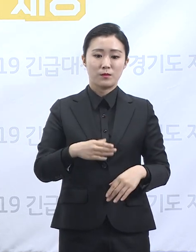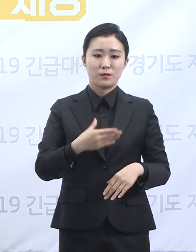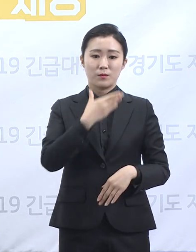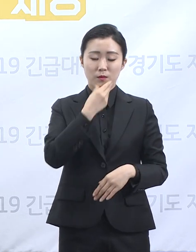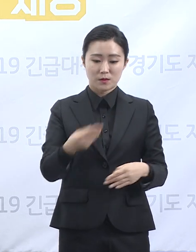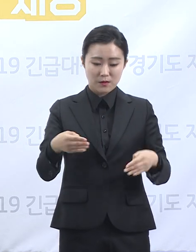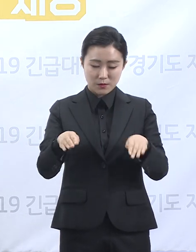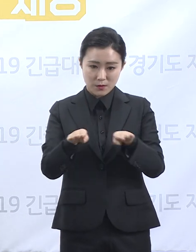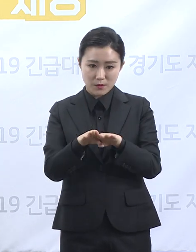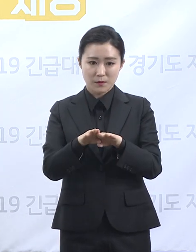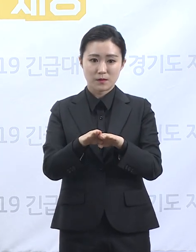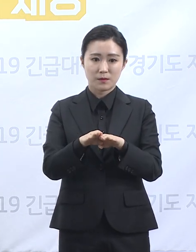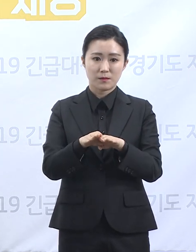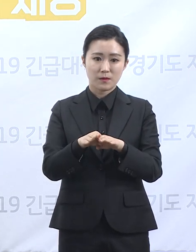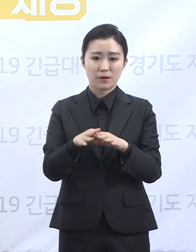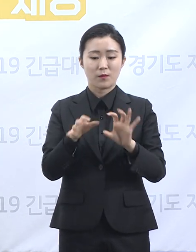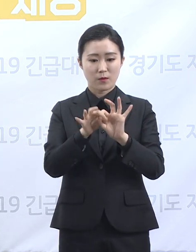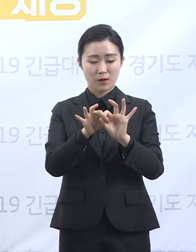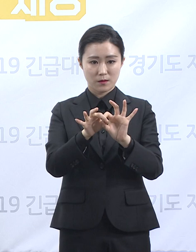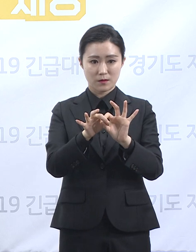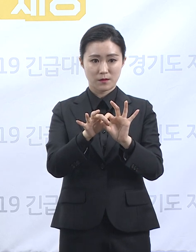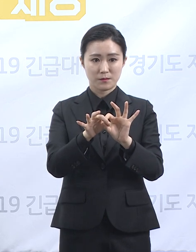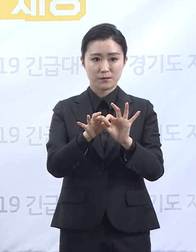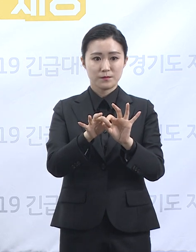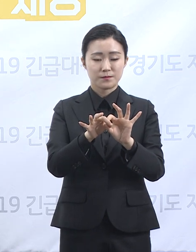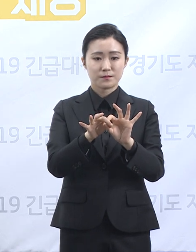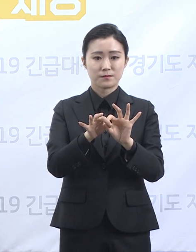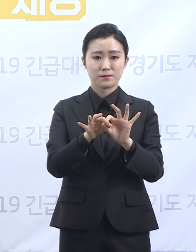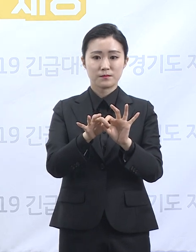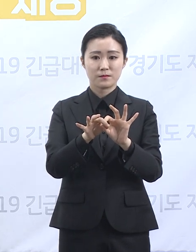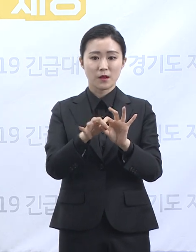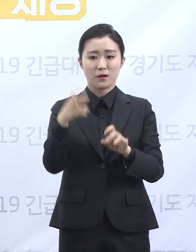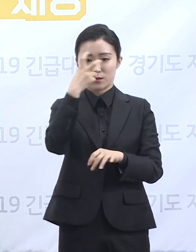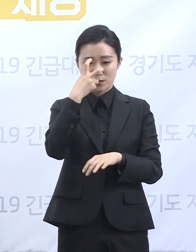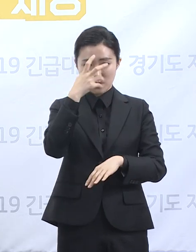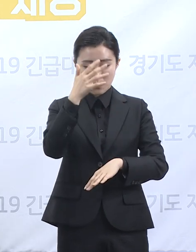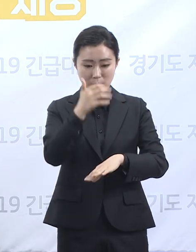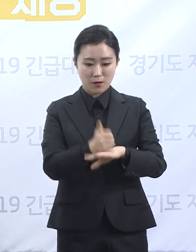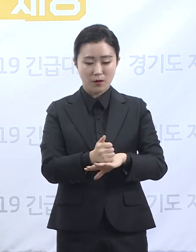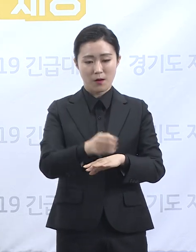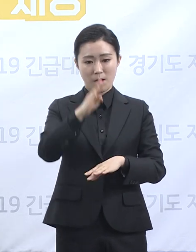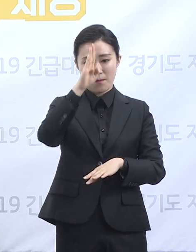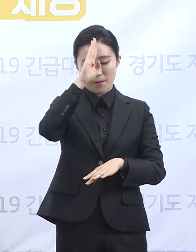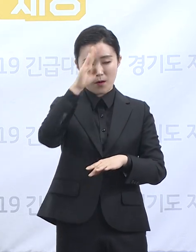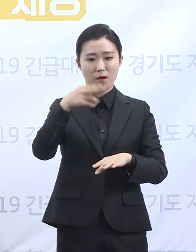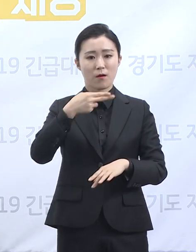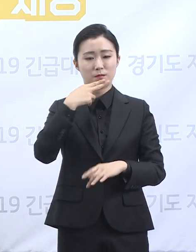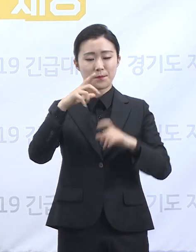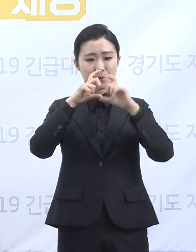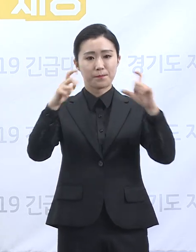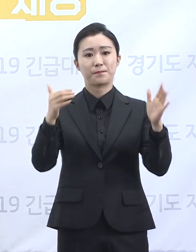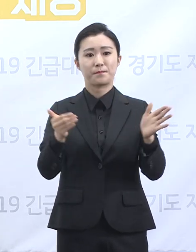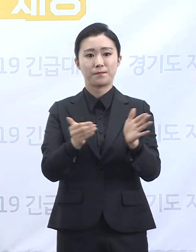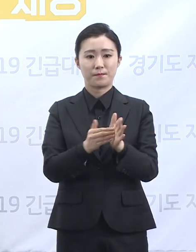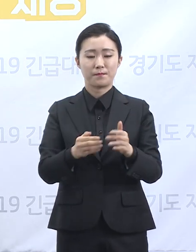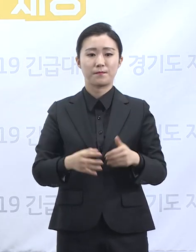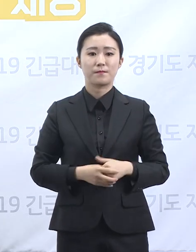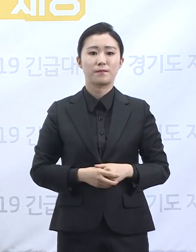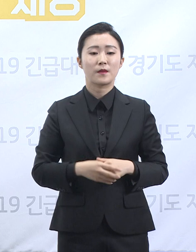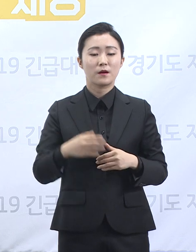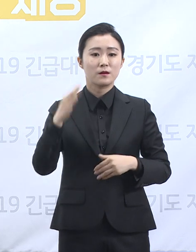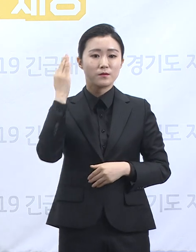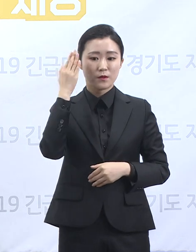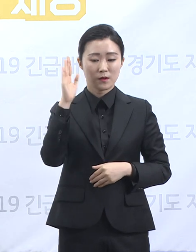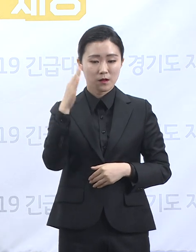진단검사를 실시하였고 그 결과 전원 음성 판정을 받았습니다. 최근 연이은 수도권 집단 발생과 관련